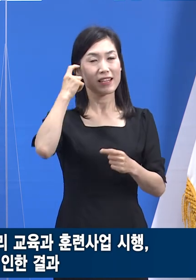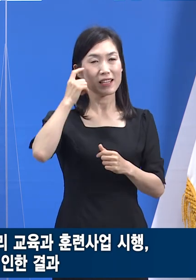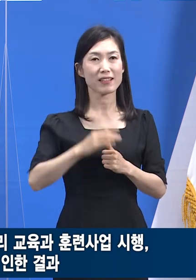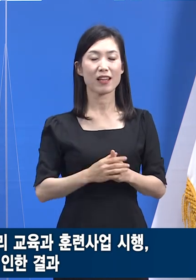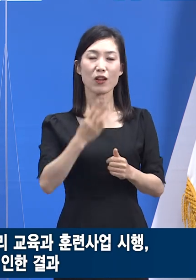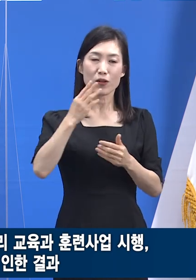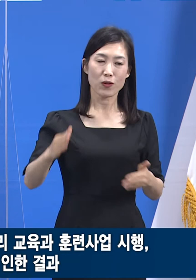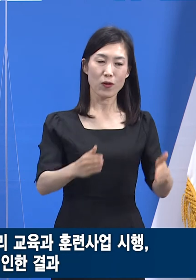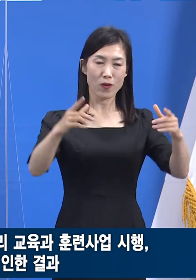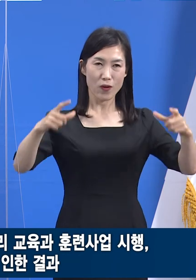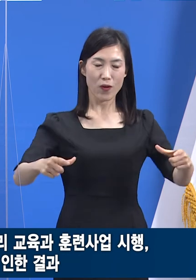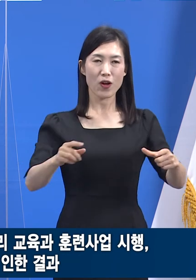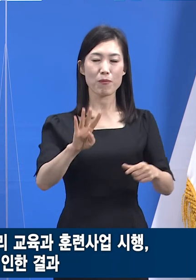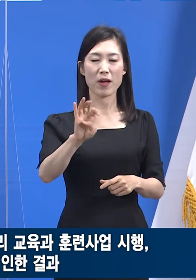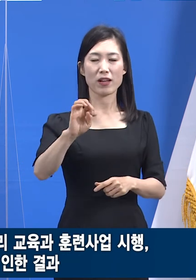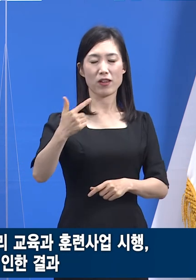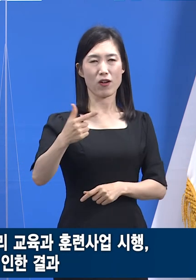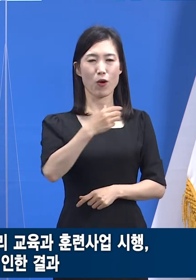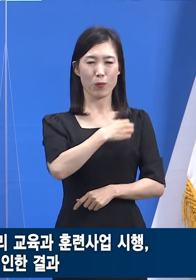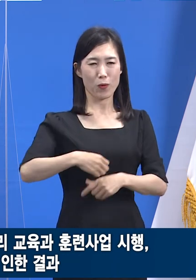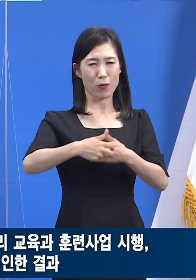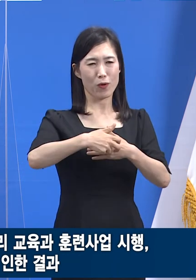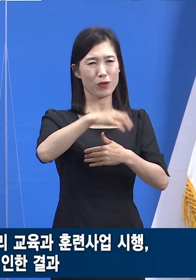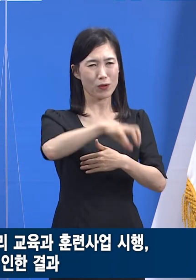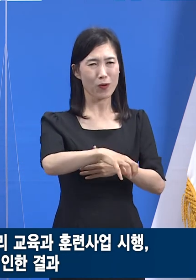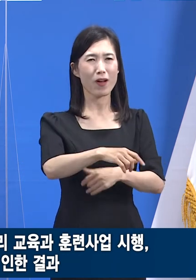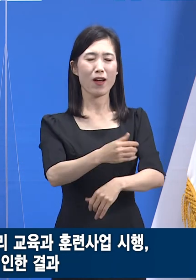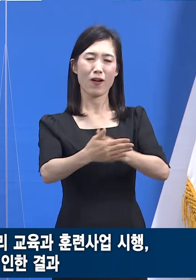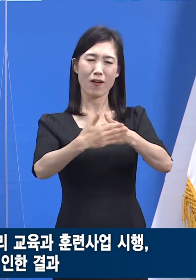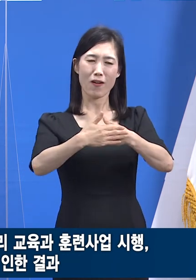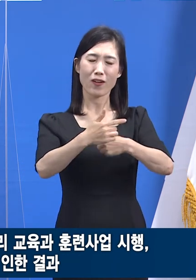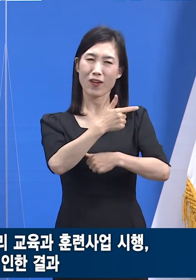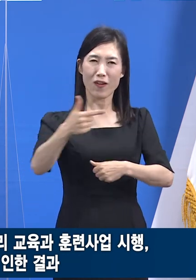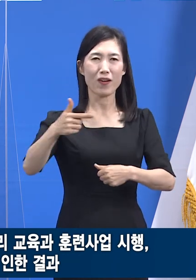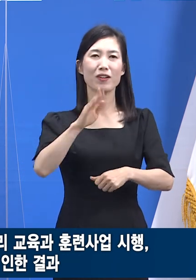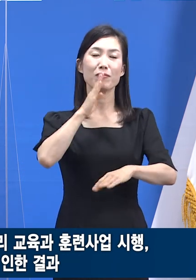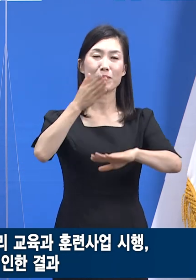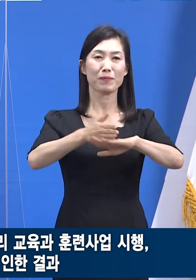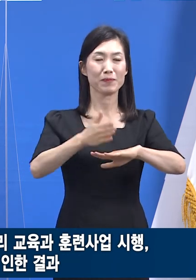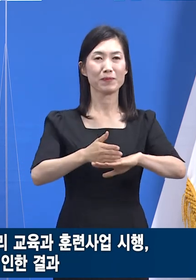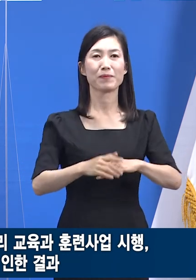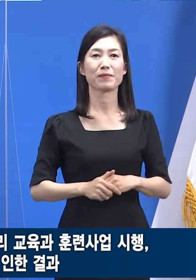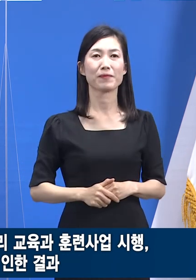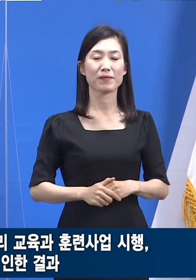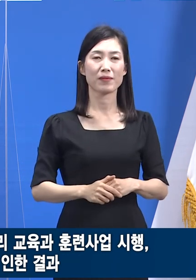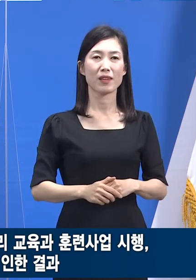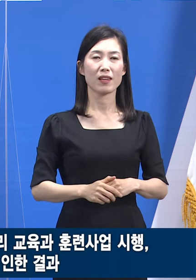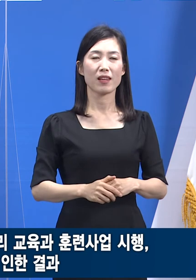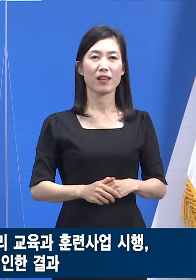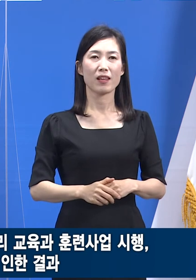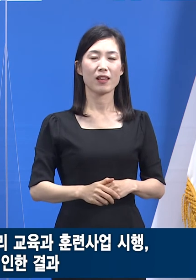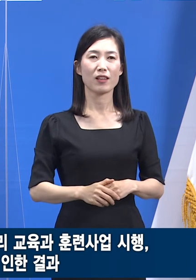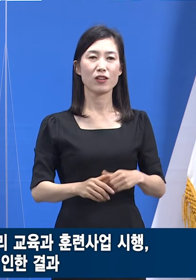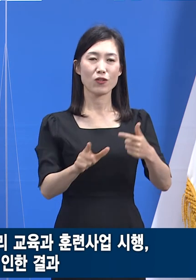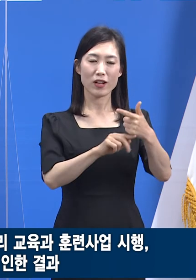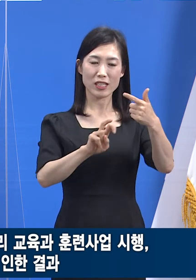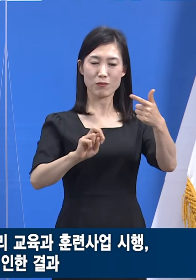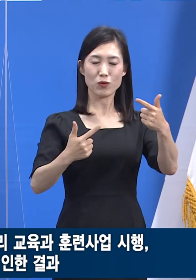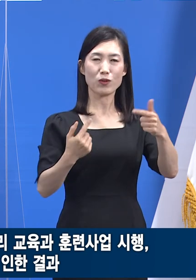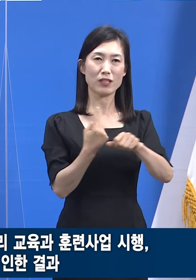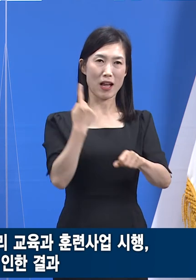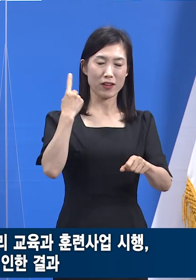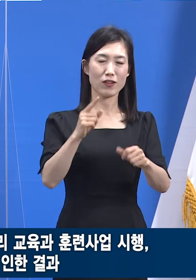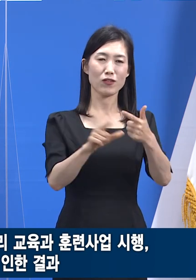48개의 보건소에 헌신을 강조하지 않을 수 없습니다. 2월 26일부터 시작된 도내